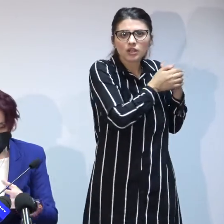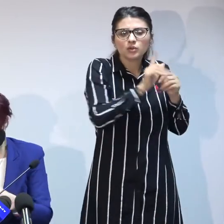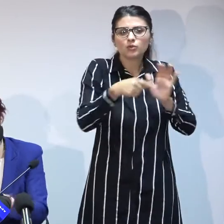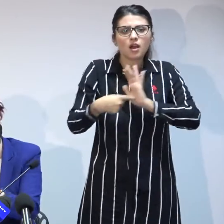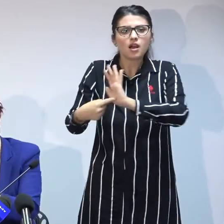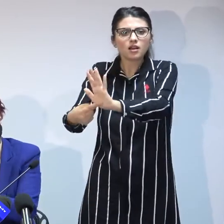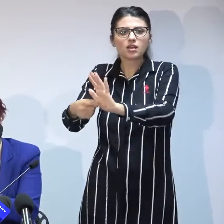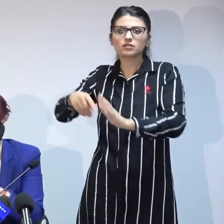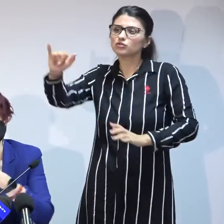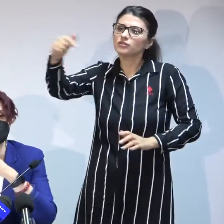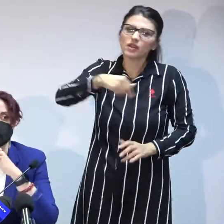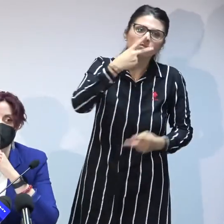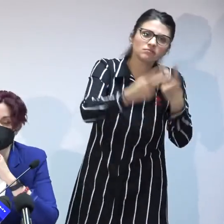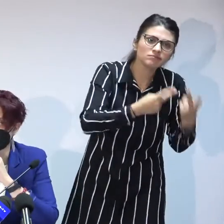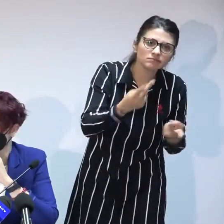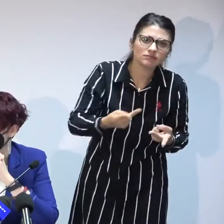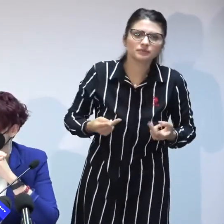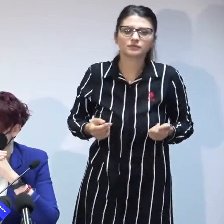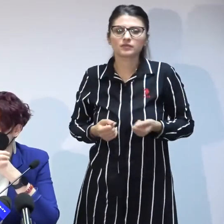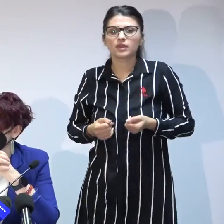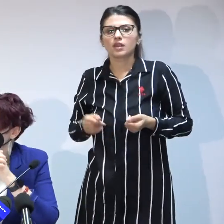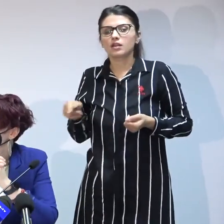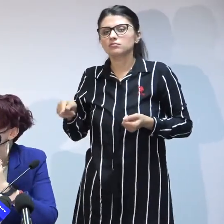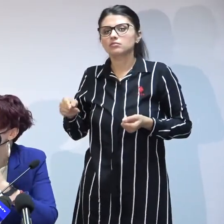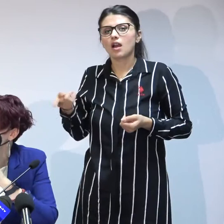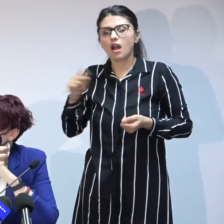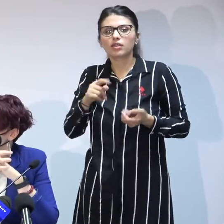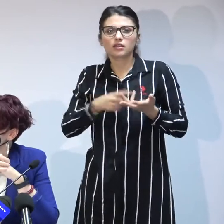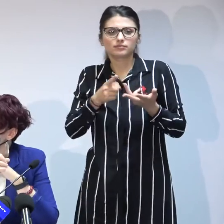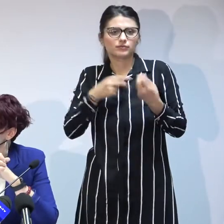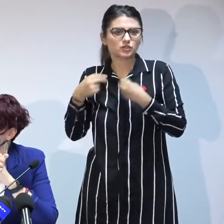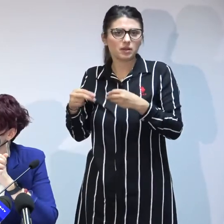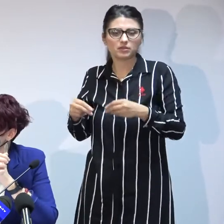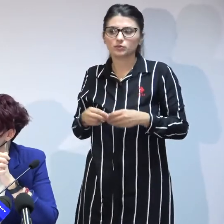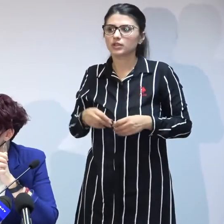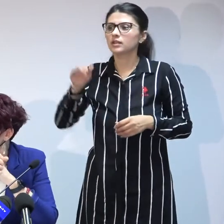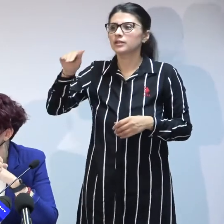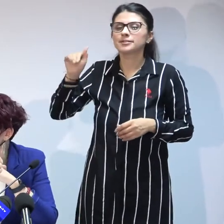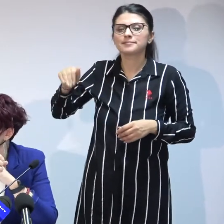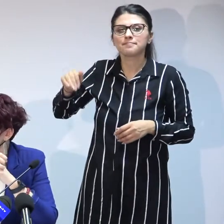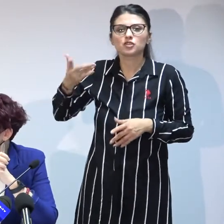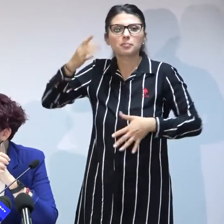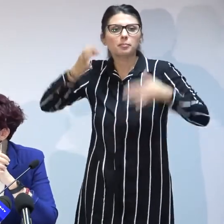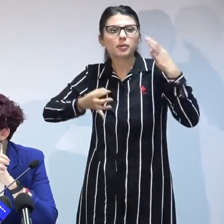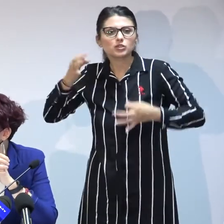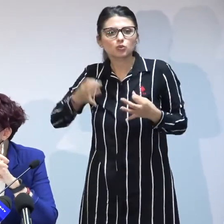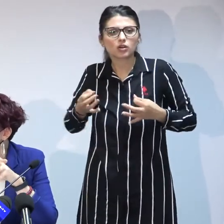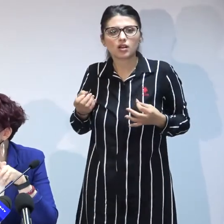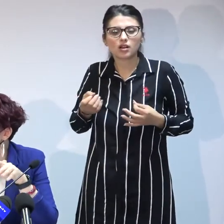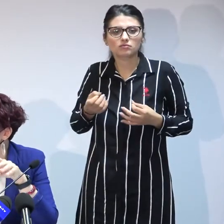de altă parte partea aceasta a criteriilor de care vorbea domnul Coman În ce văsură familia adoptatoare după adopția